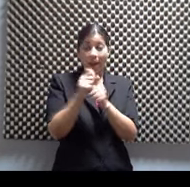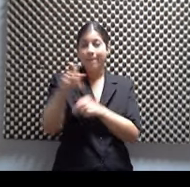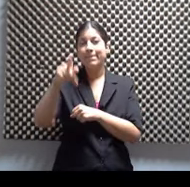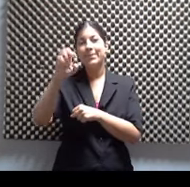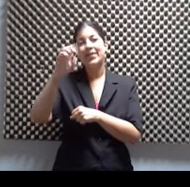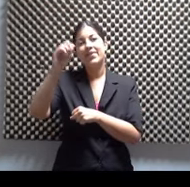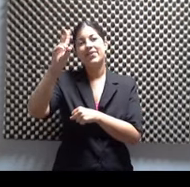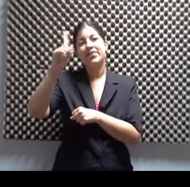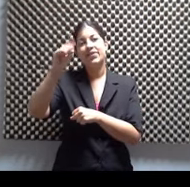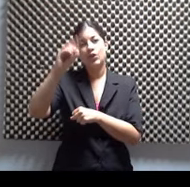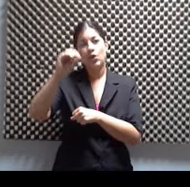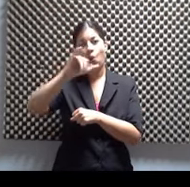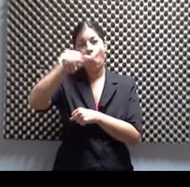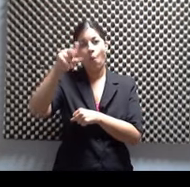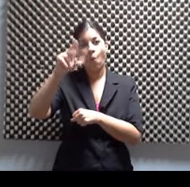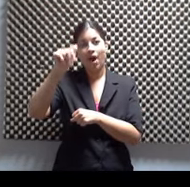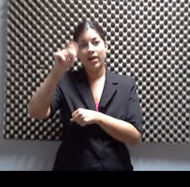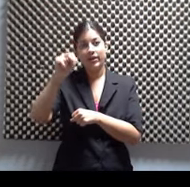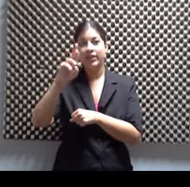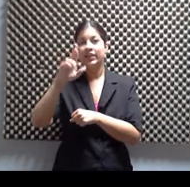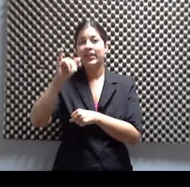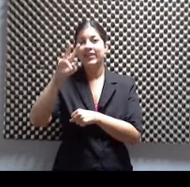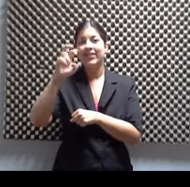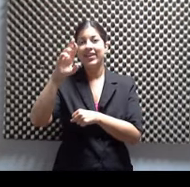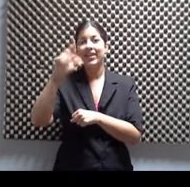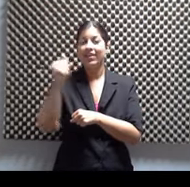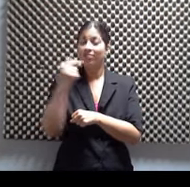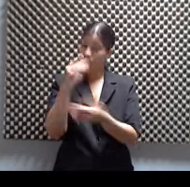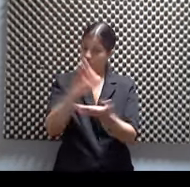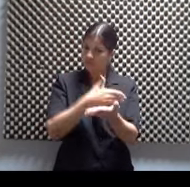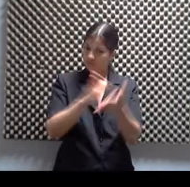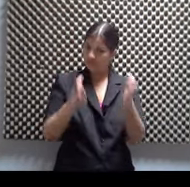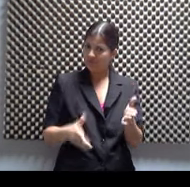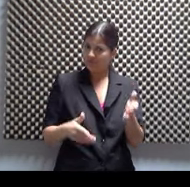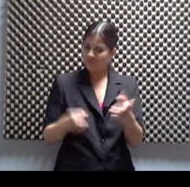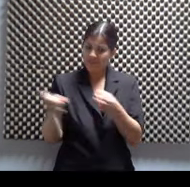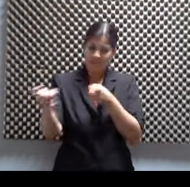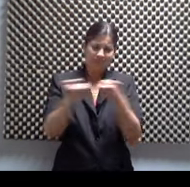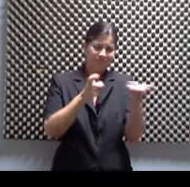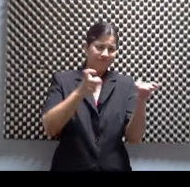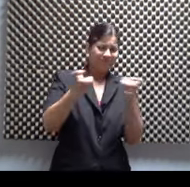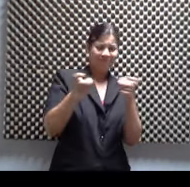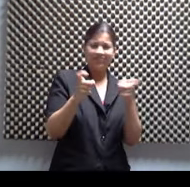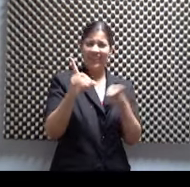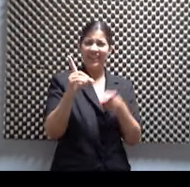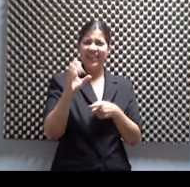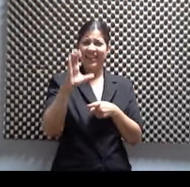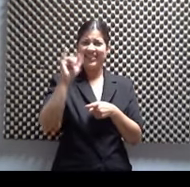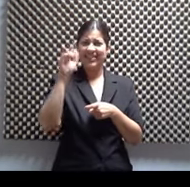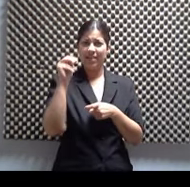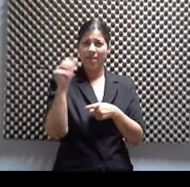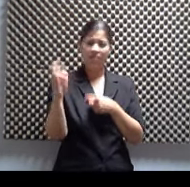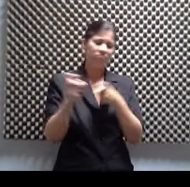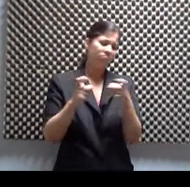cantautor nuestro muy bueno y que tiene el dominio de la décima. Él ha hecho muchísimas cosas. Él tiene esa,